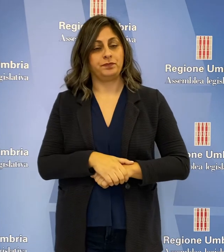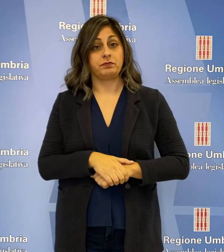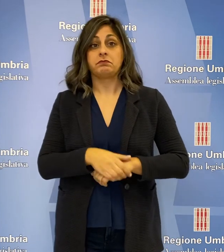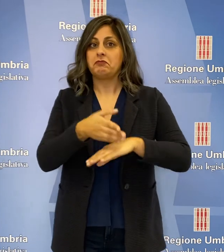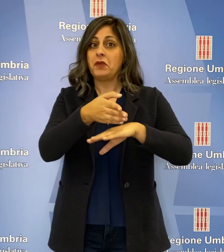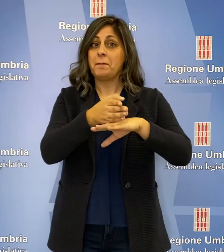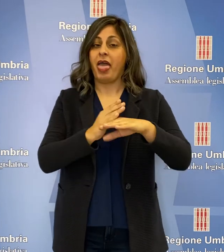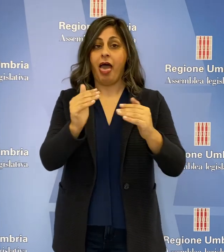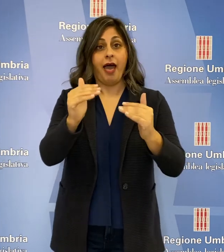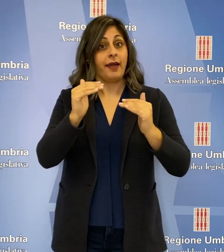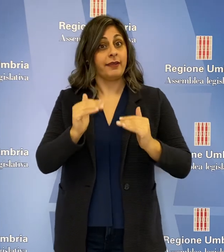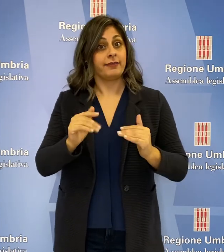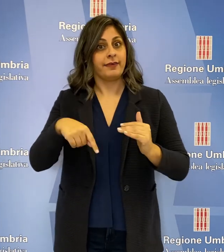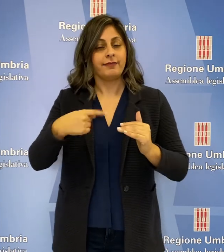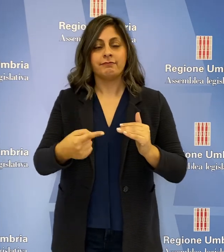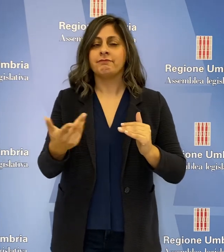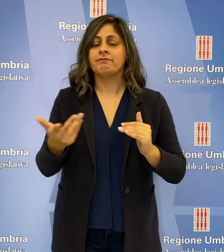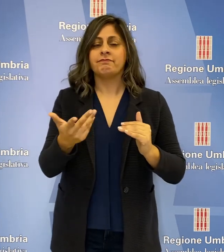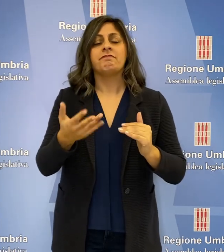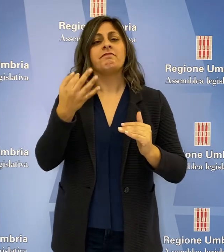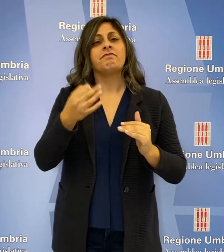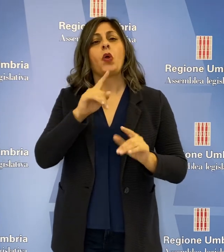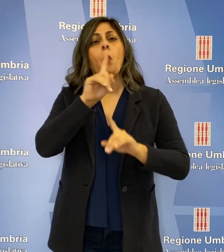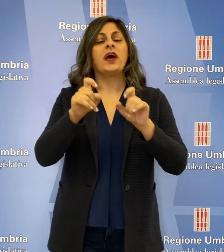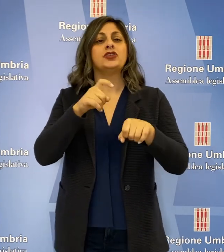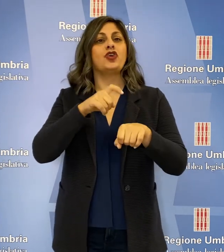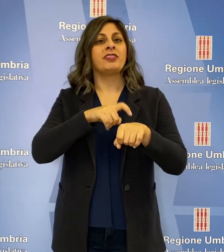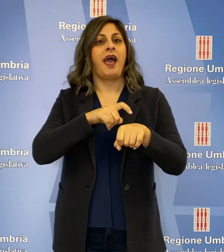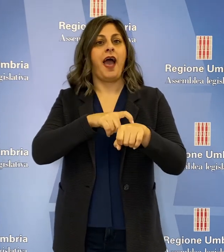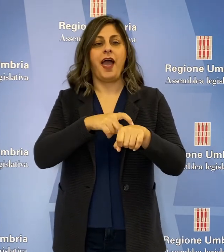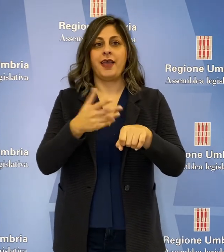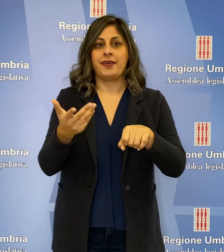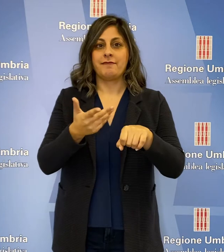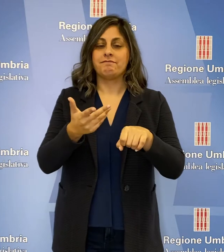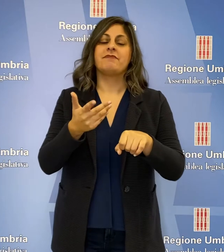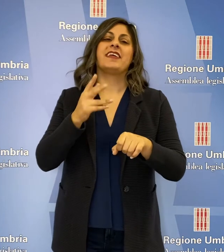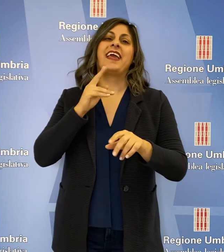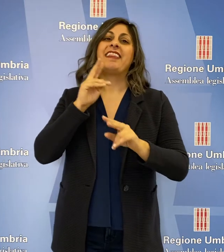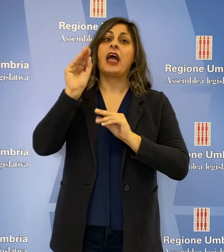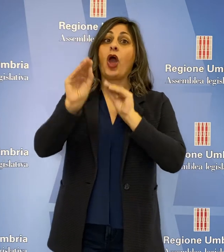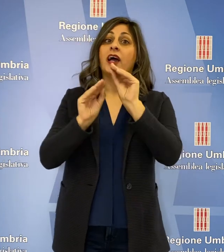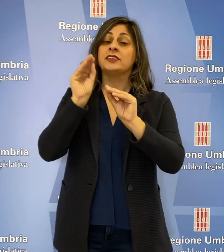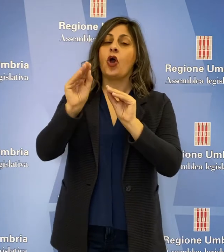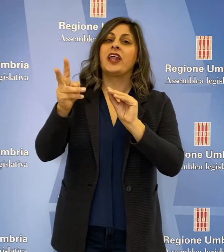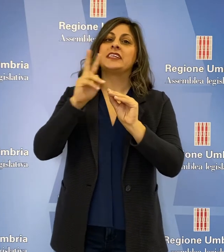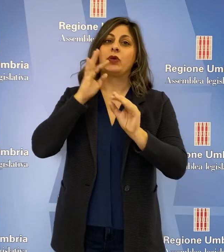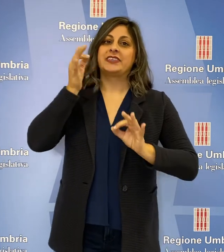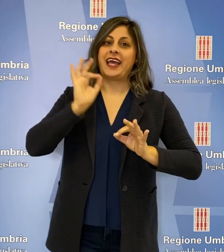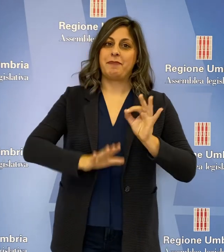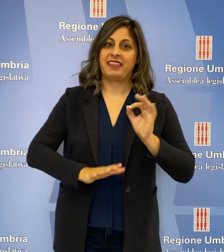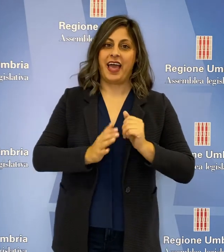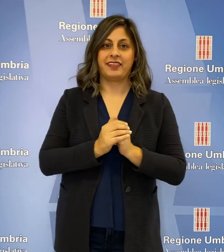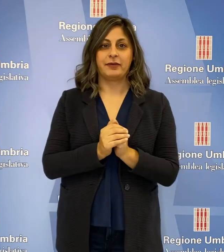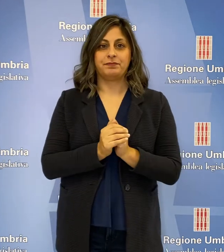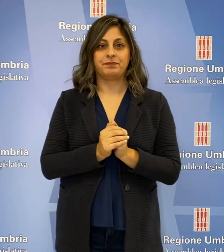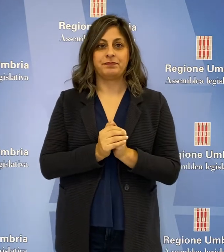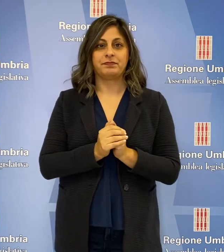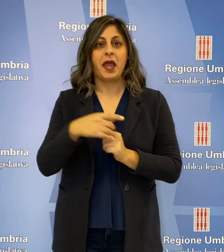della seduta è stata dedicata al Question Time, interrogazioni a risposta immediata. La Presidente della